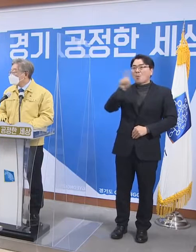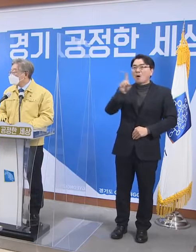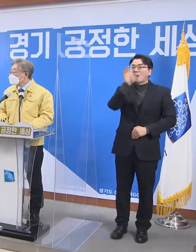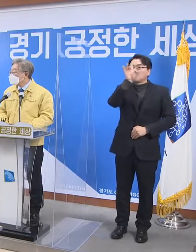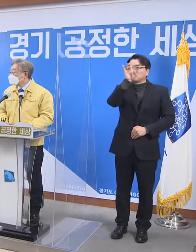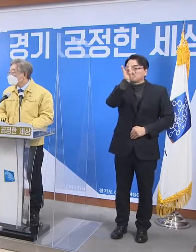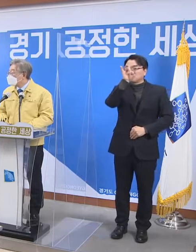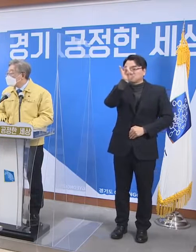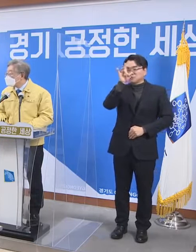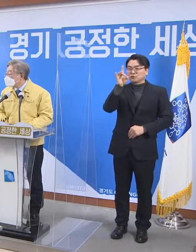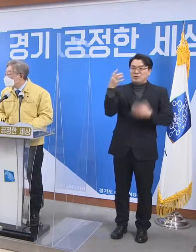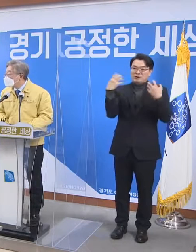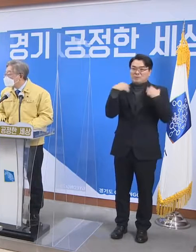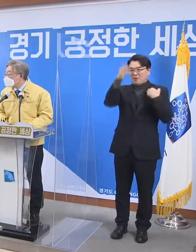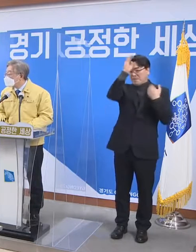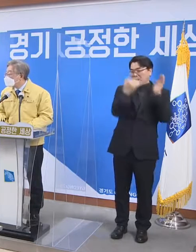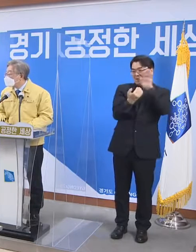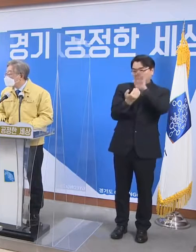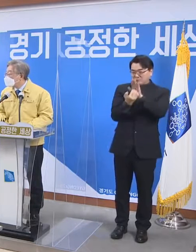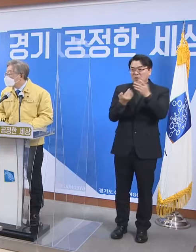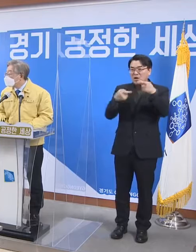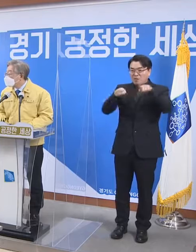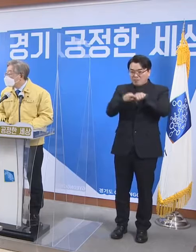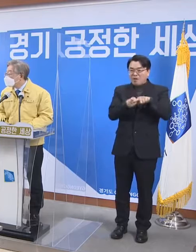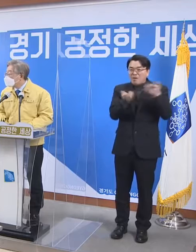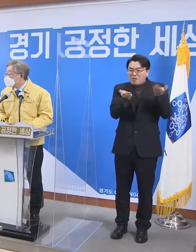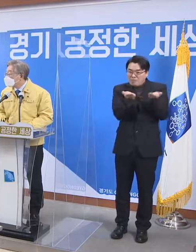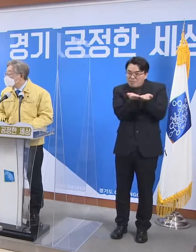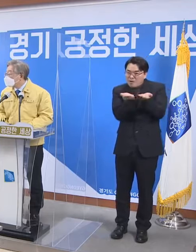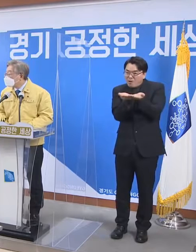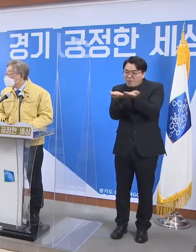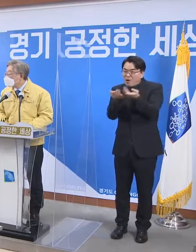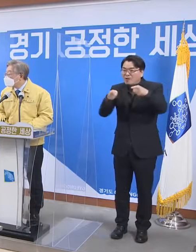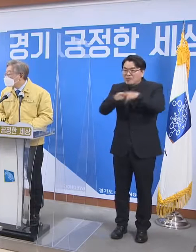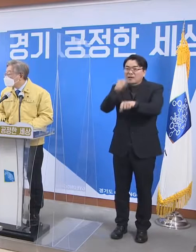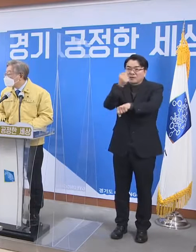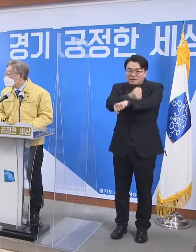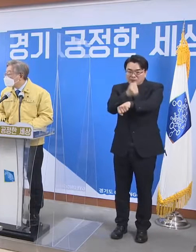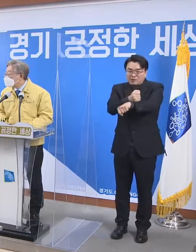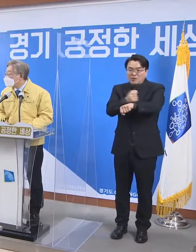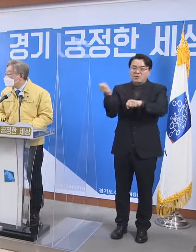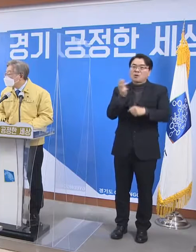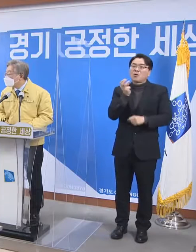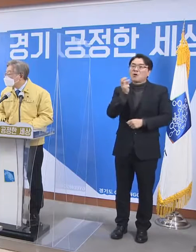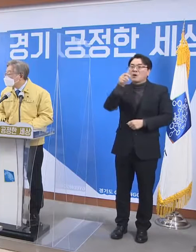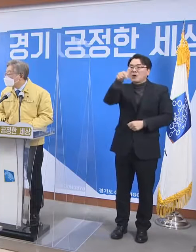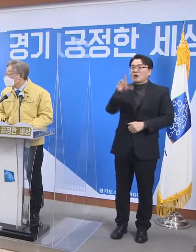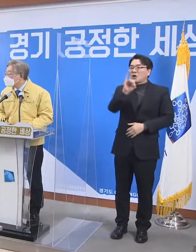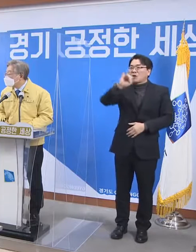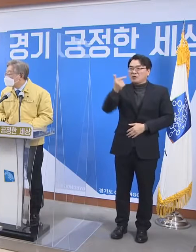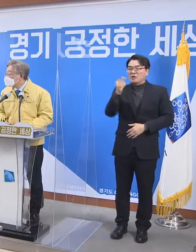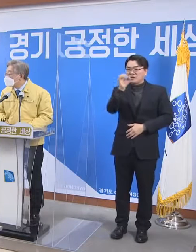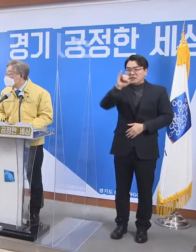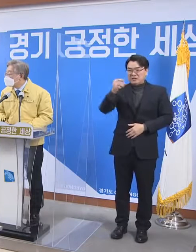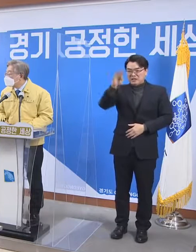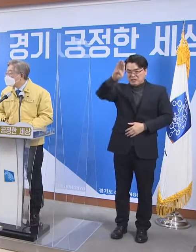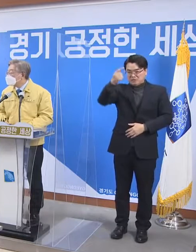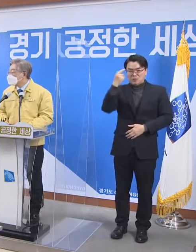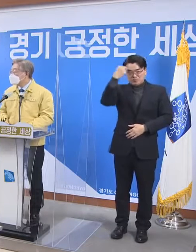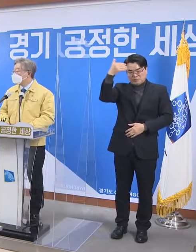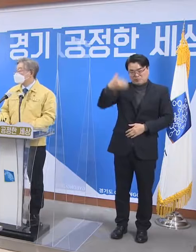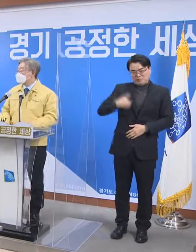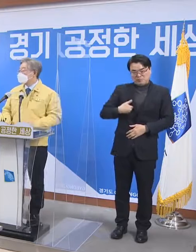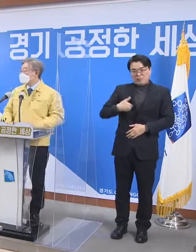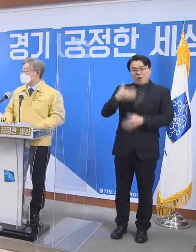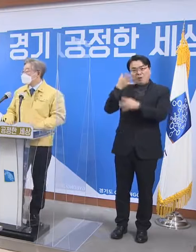발맞춘다는 의지 가이드라인은 언제 두고 계신지요. 그리고 경인일보의 강기정 기자님께서 질문 주신 지급 시기